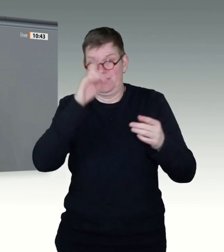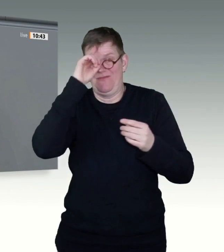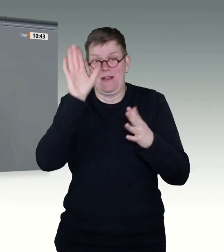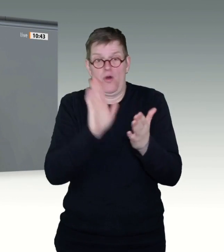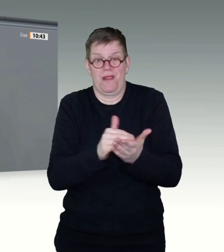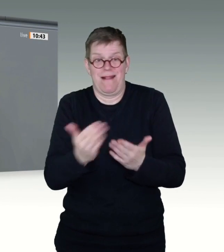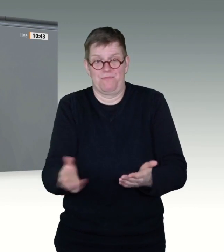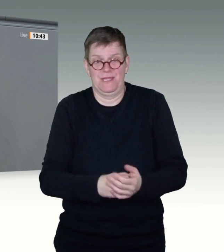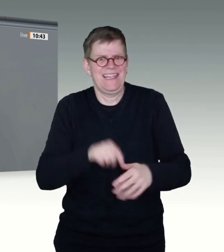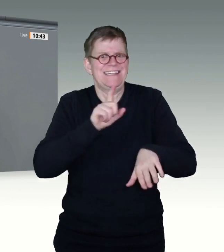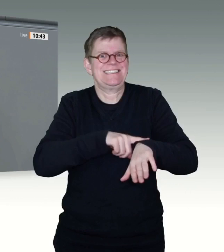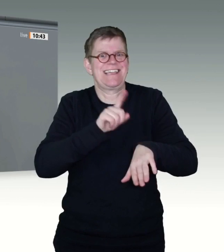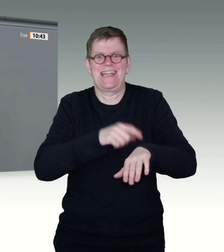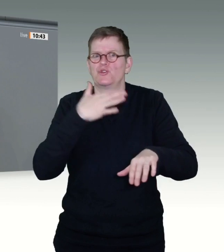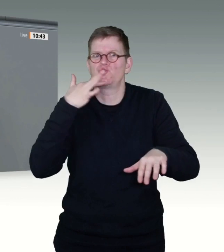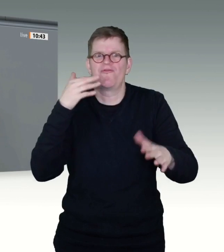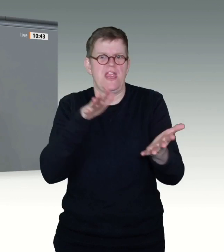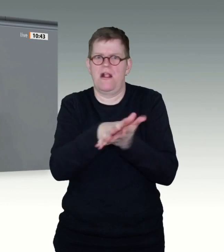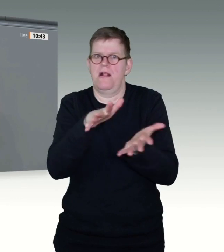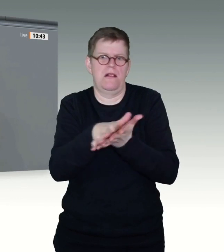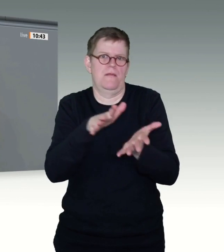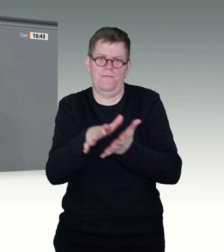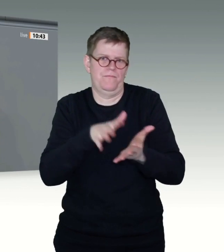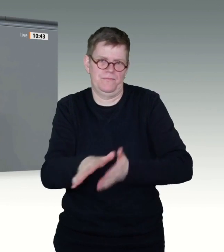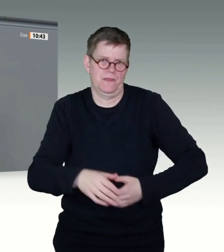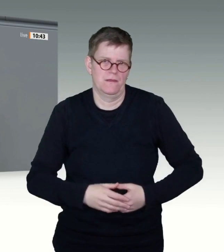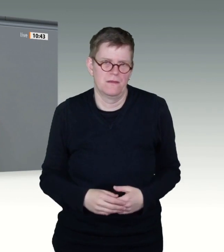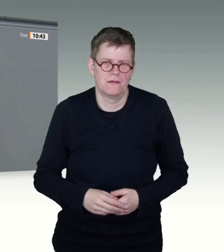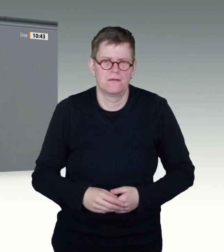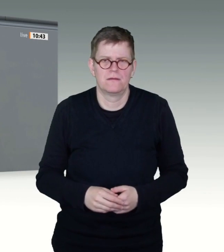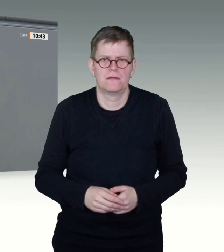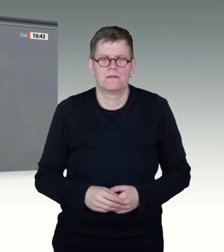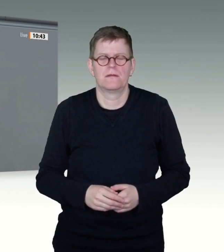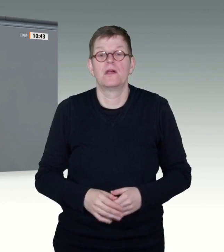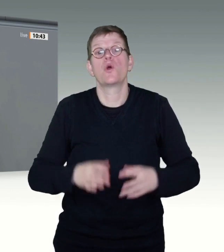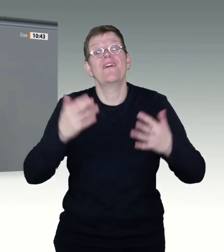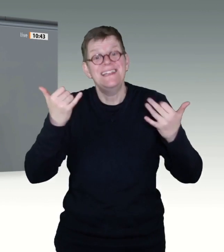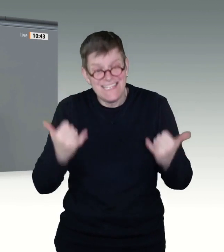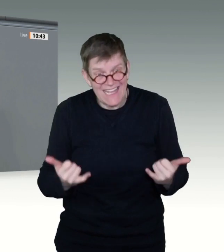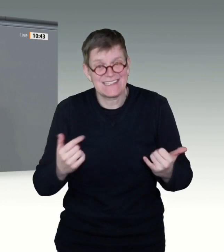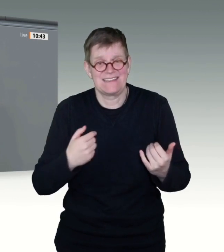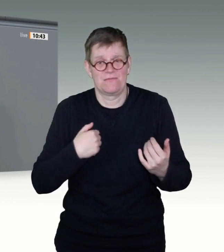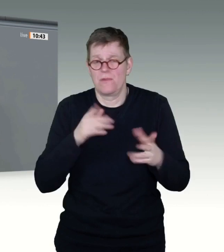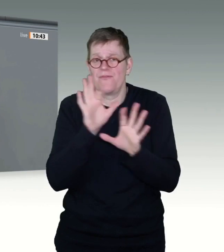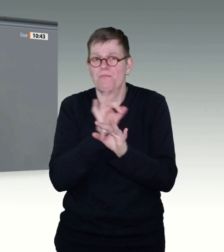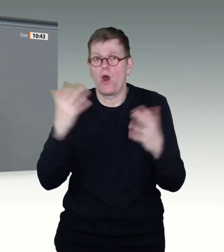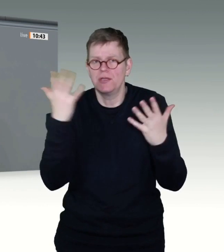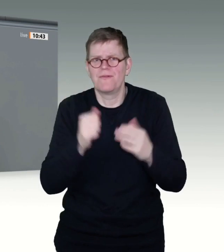Wenn wir eines zum jetzigen Zeitpunkt nicht gebrauchen können, dann ist es noch mehr Verwirrung, noch mehr